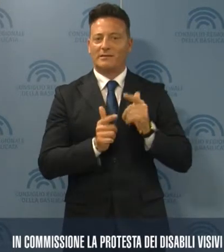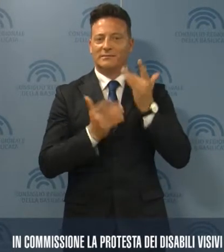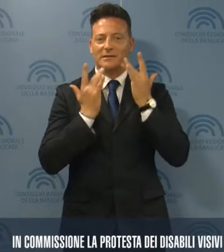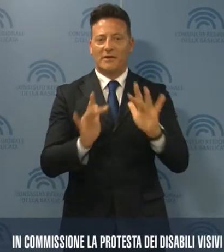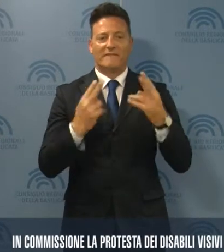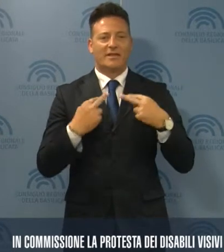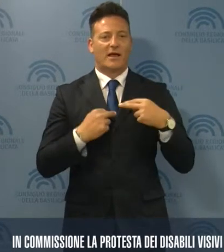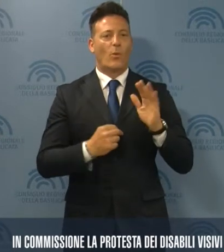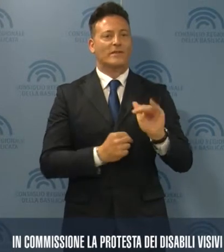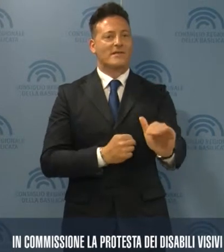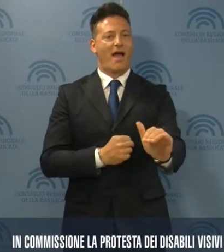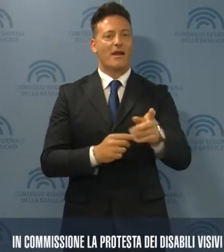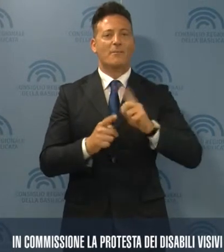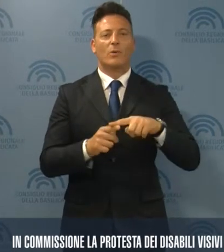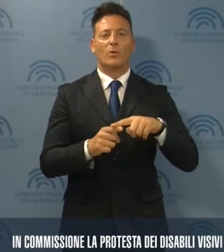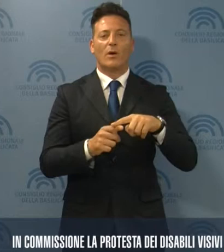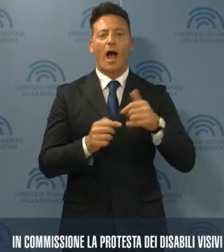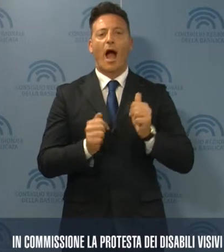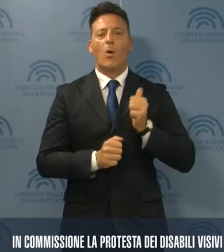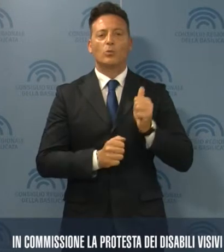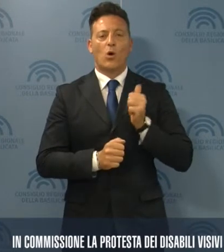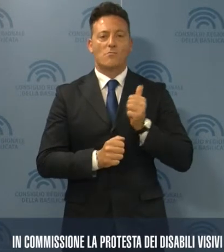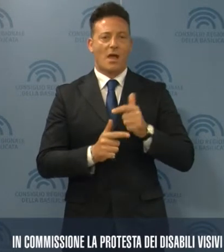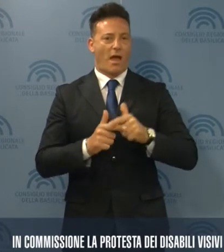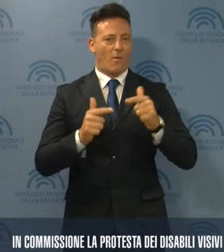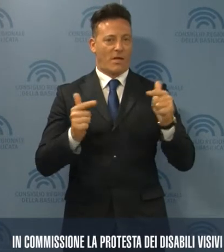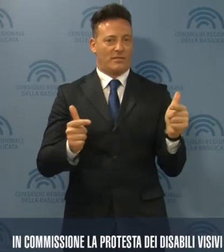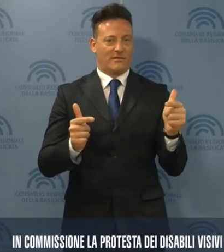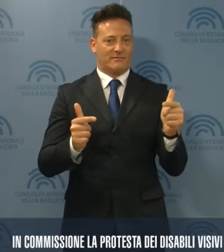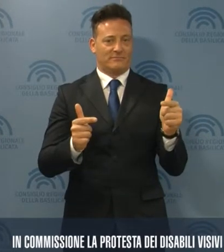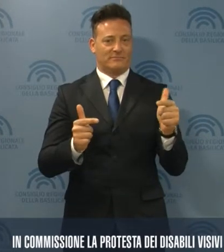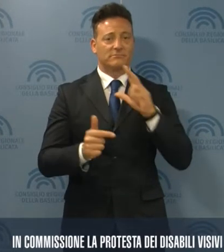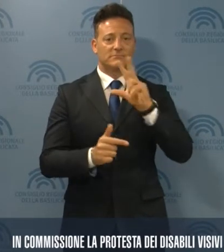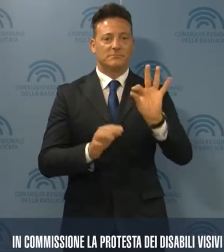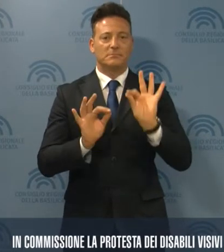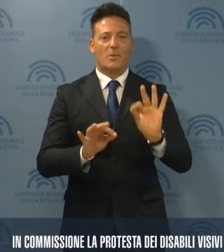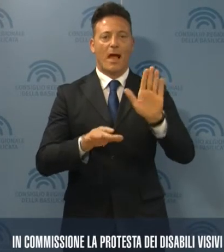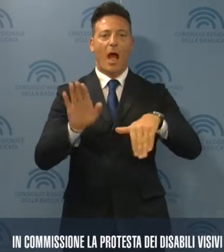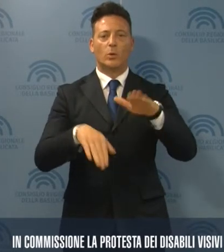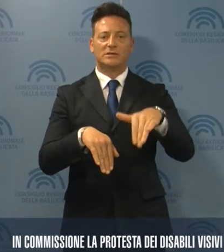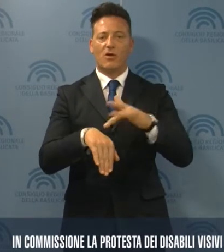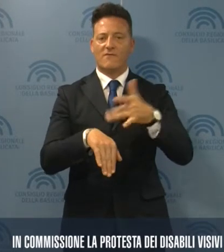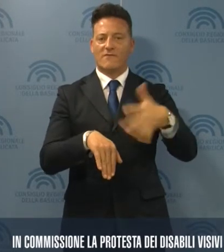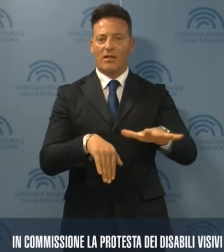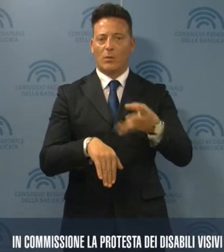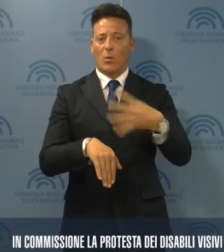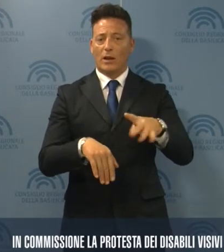vita quotidiana e ad acquisire autonomia. Lo hanno ribadito nell'audizione svolta nella Quarta Commissione